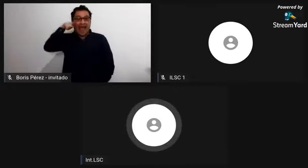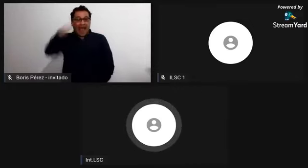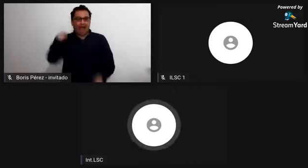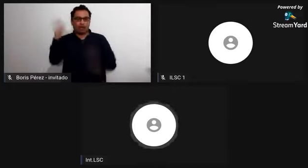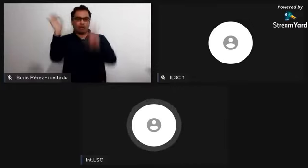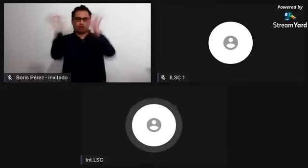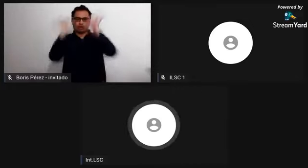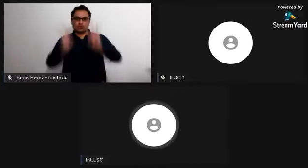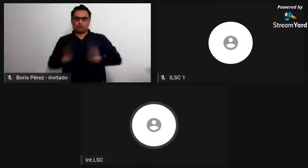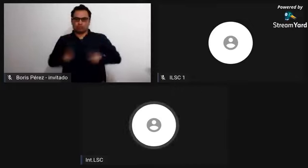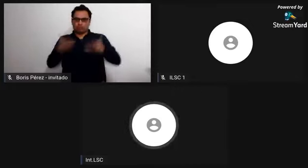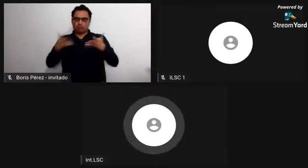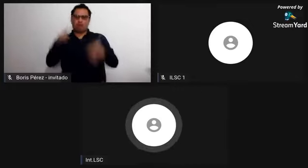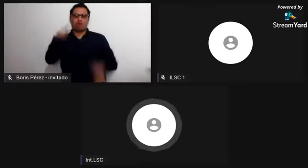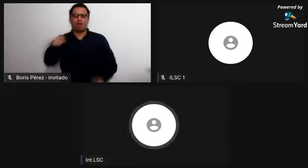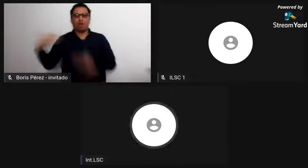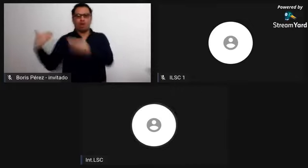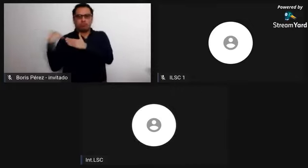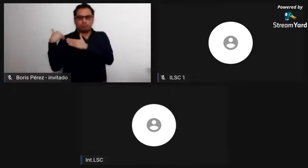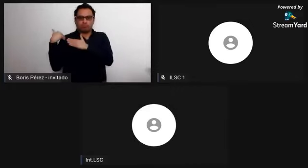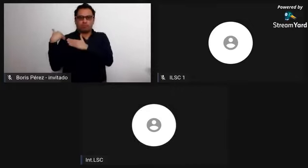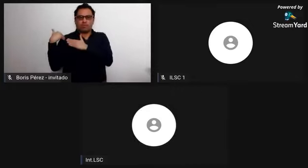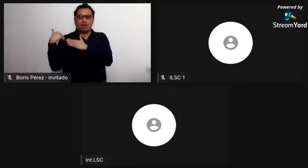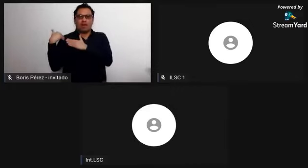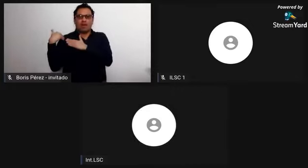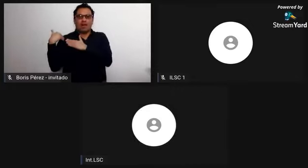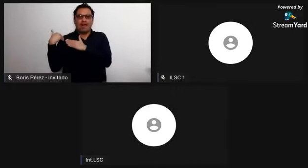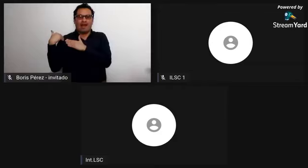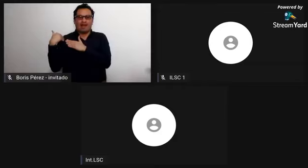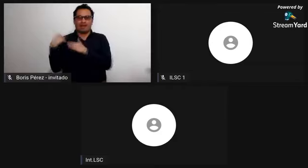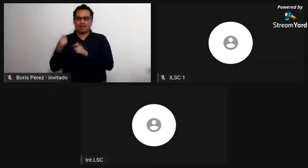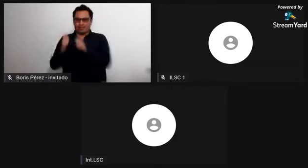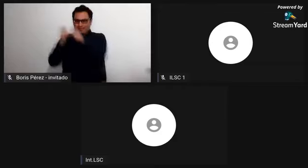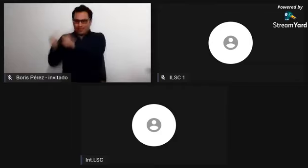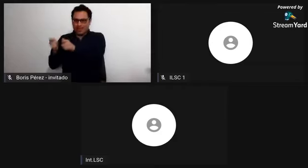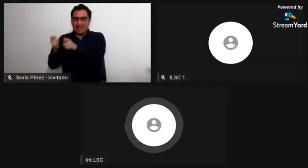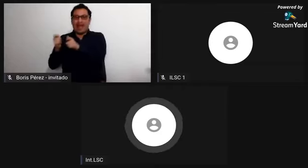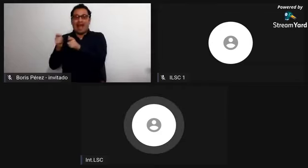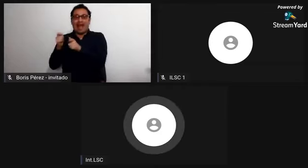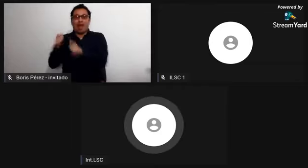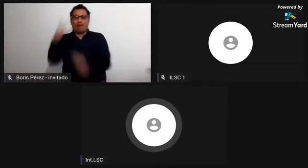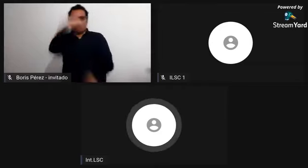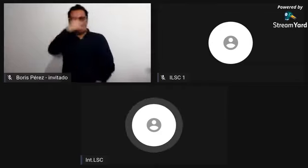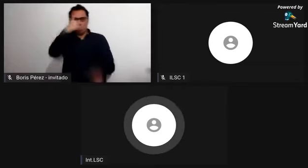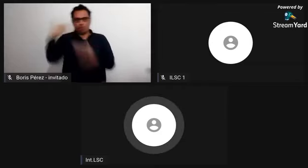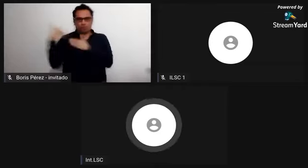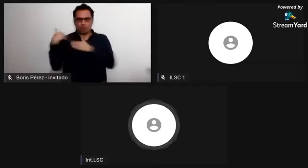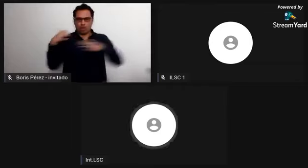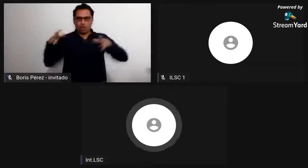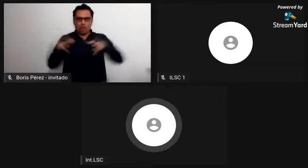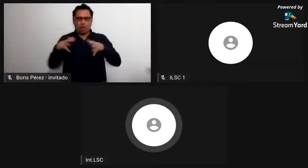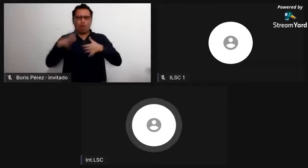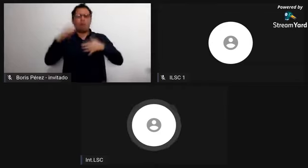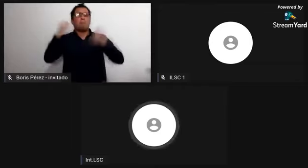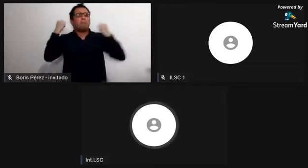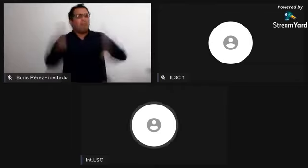1991, también se establecen los consejos